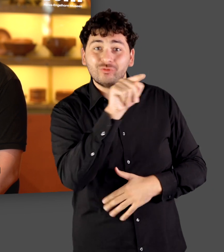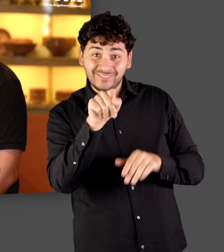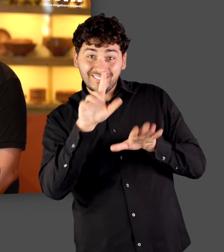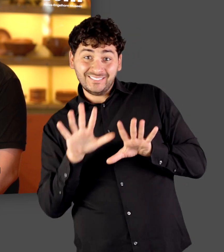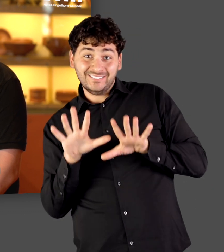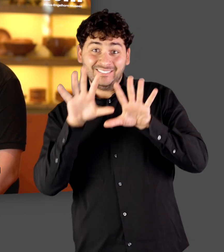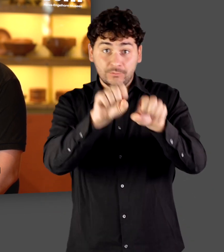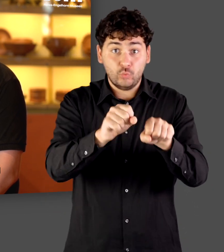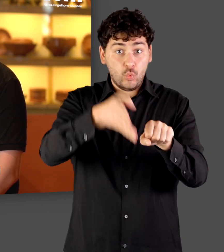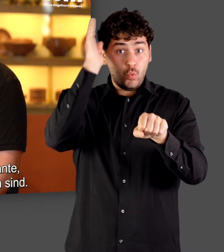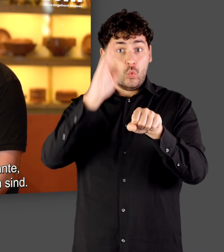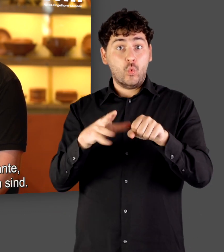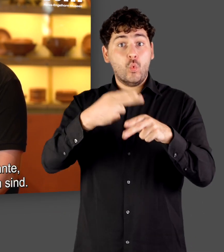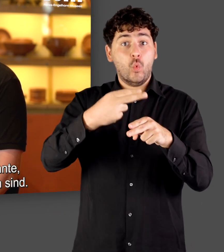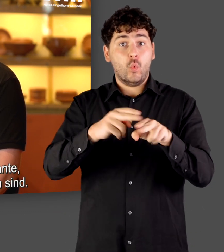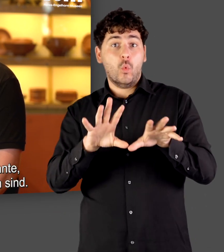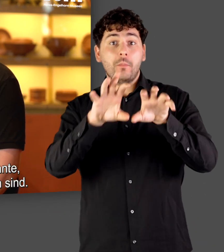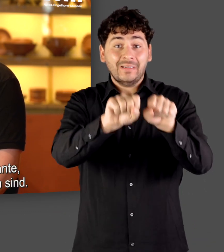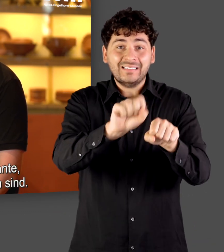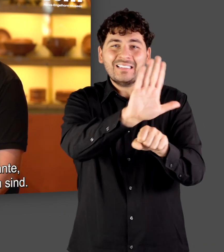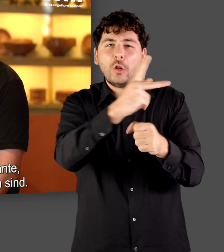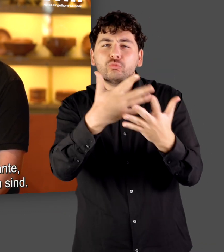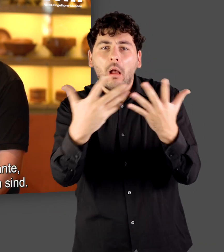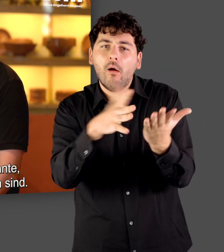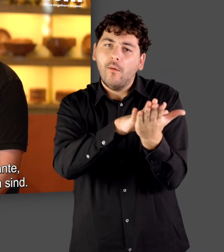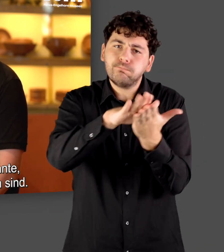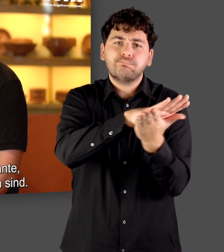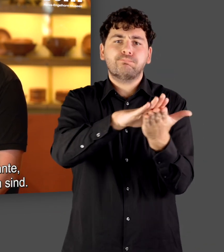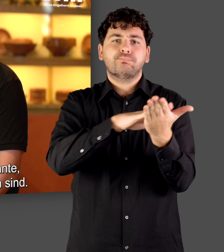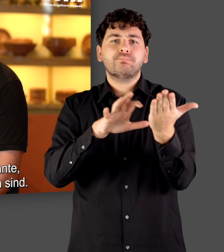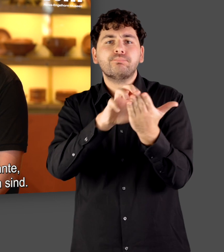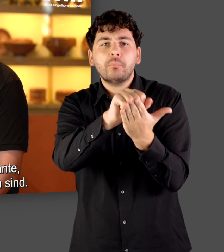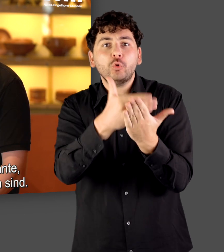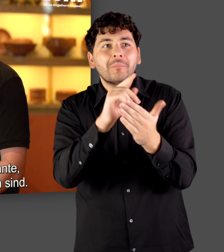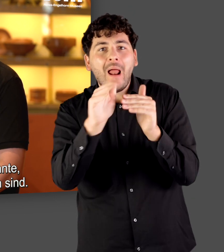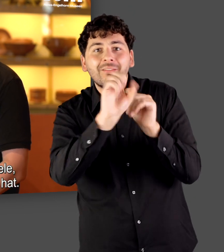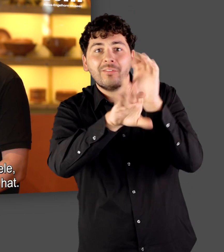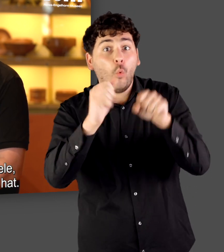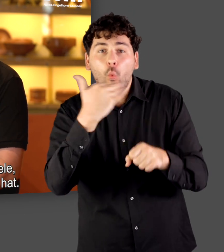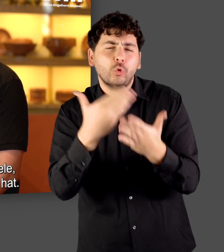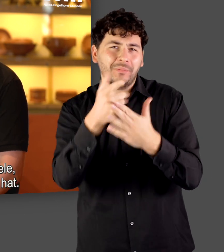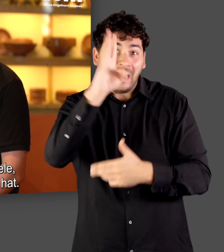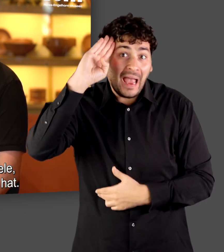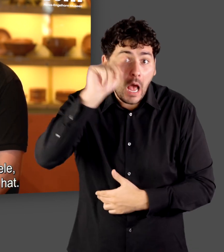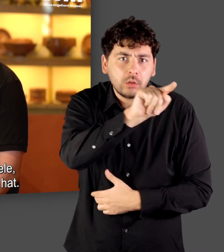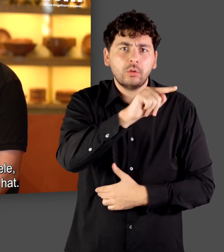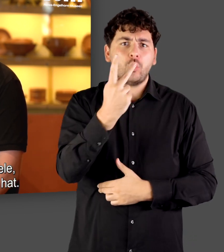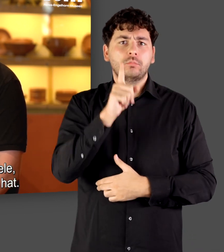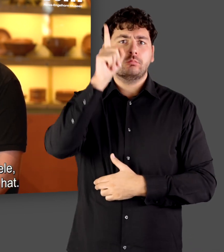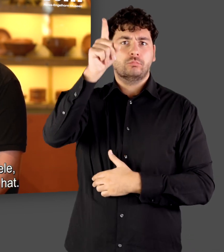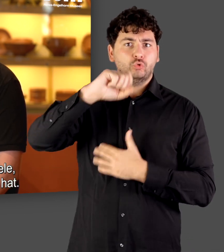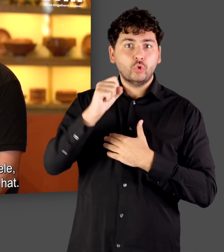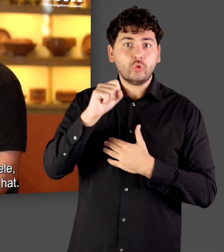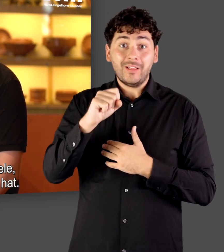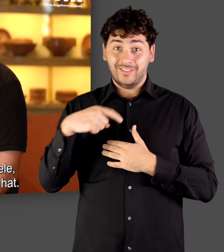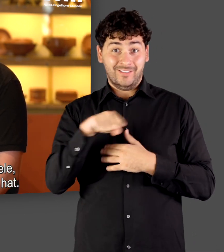herrschten, nicht erhalten geblieben ist und sich sozusagen nur in Ecken erhalten konnte, in die die Römer nicht vorgedrungen sind. Irland und Schottland sind Beispiele, wo